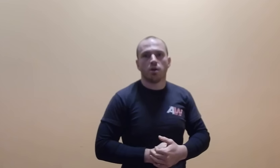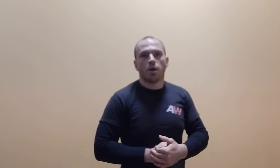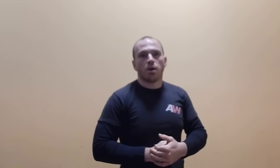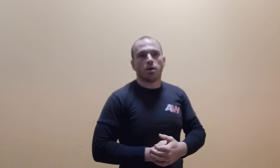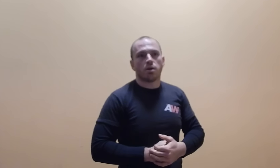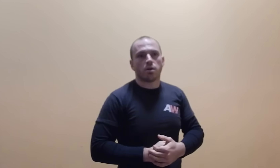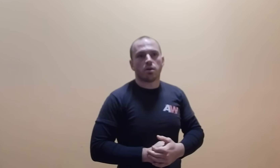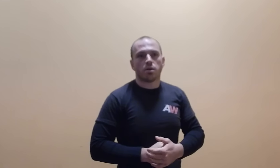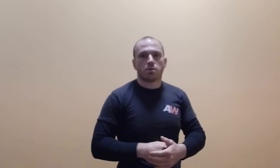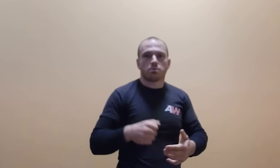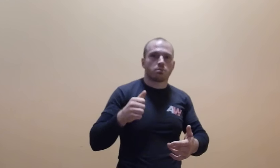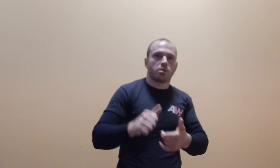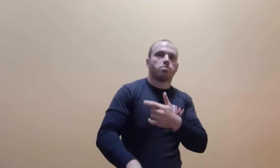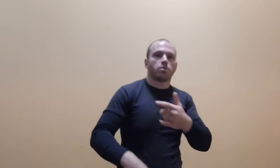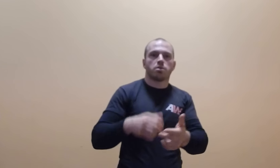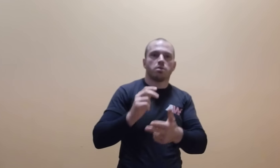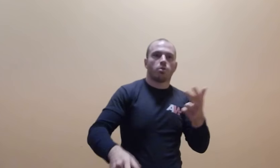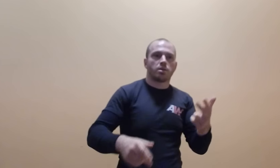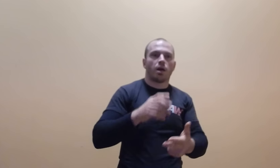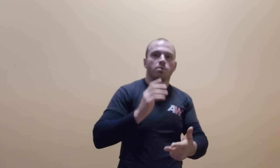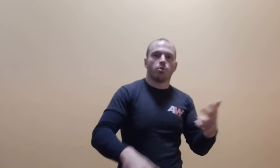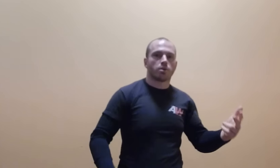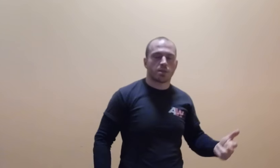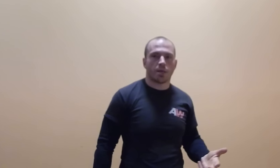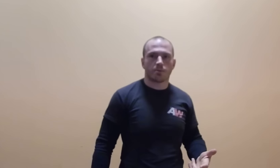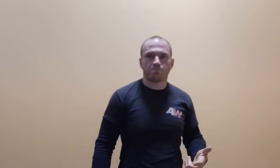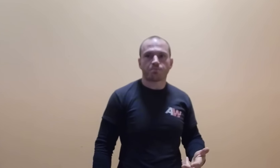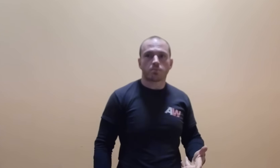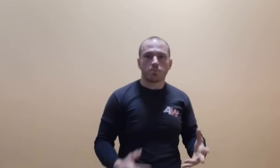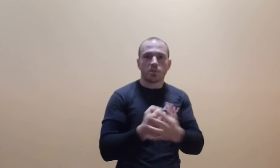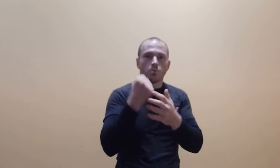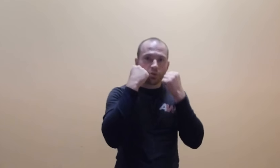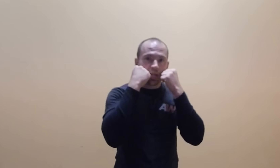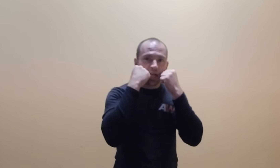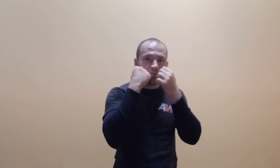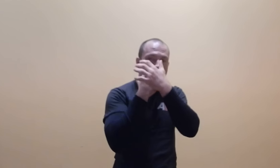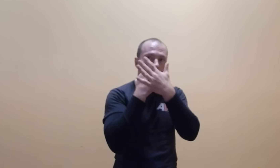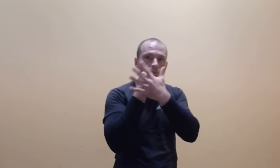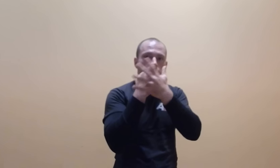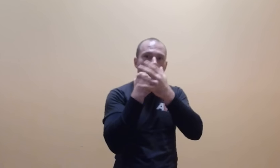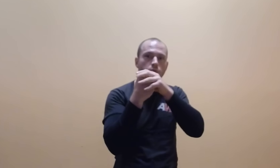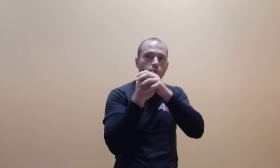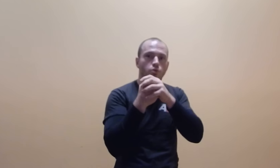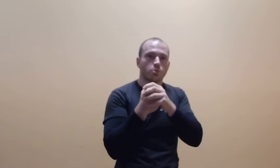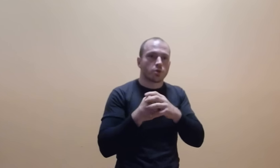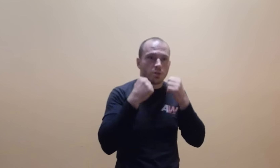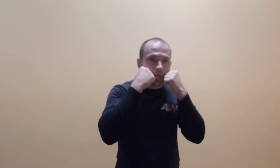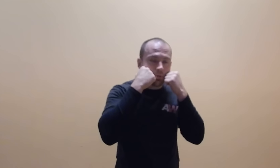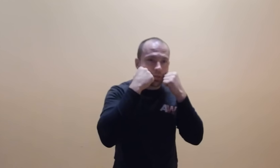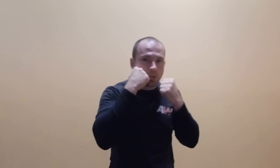kickboxing, maitai, boks, tak, bo te rękawice, tu jest dużo podłużek, jeśli tak będziecie